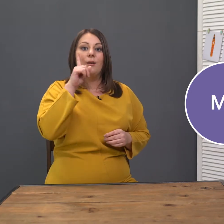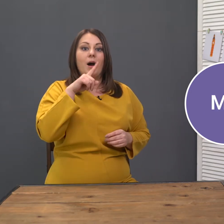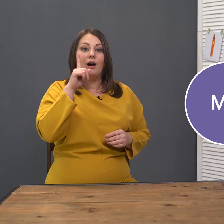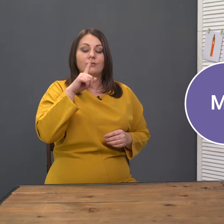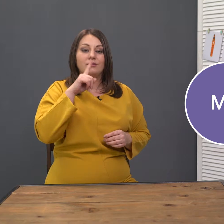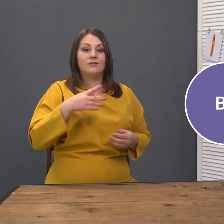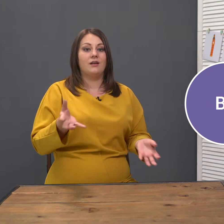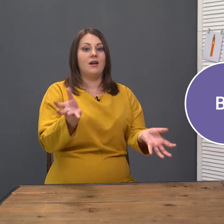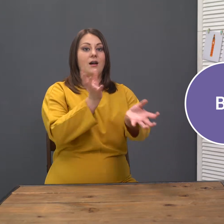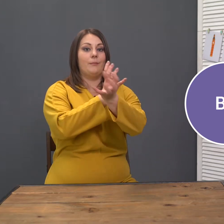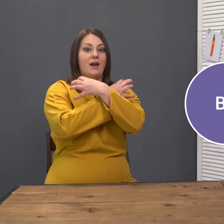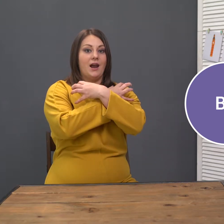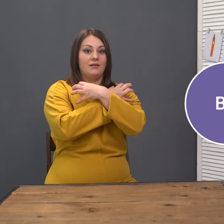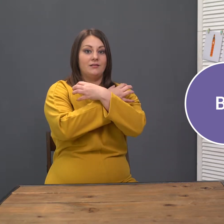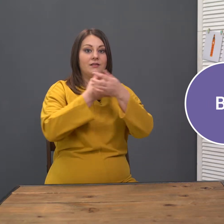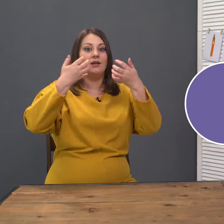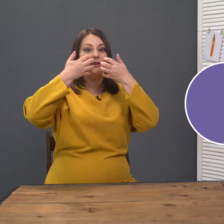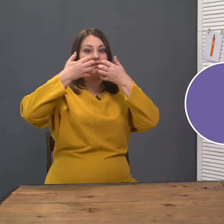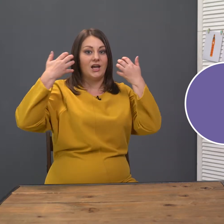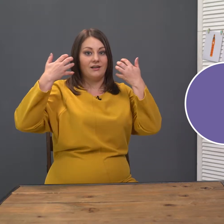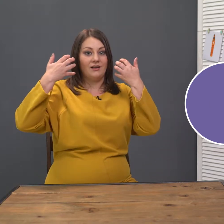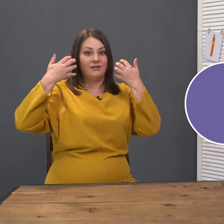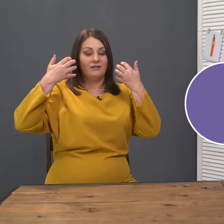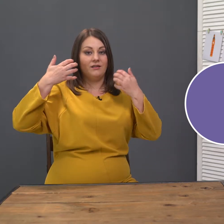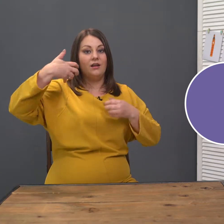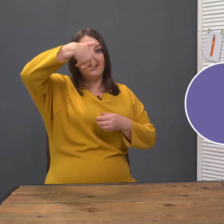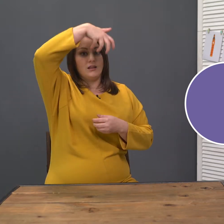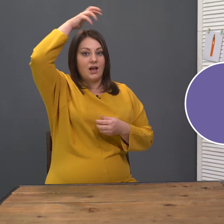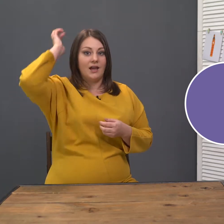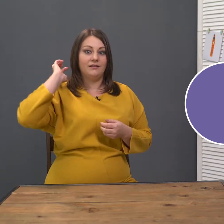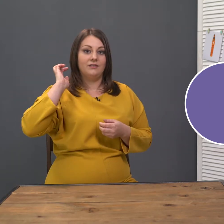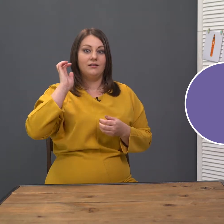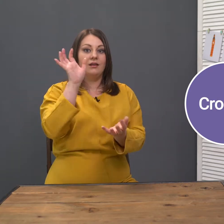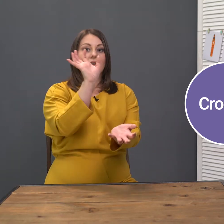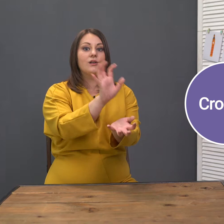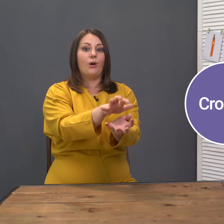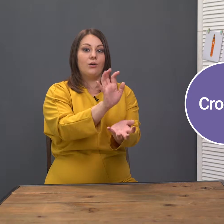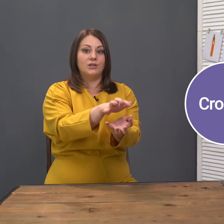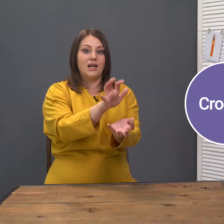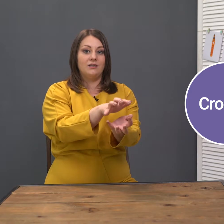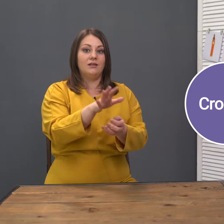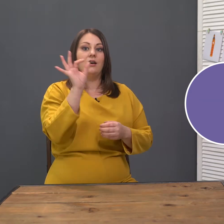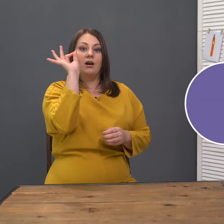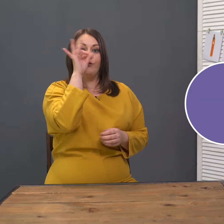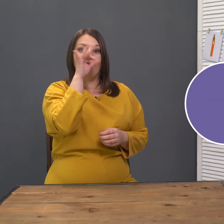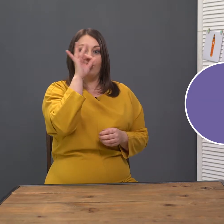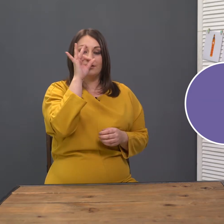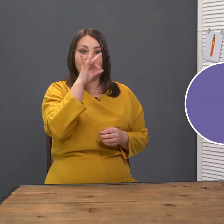Маус. Беа. Тайгер. Лайн. Крокодил. Фокс.